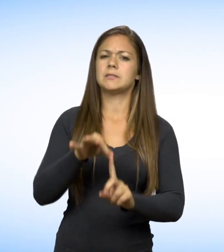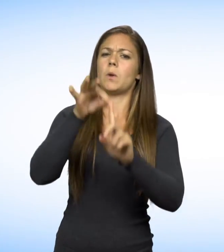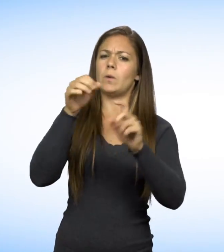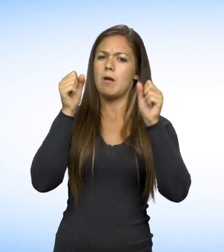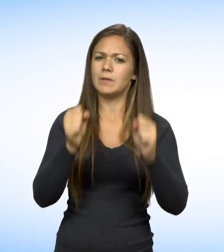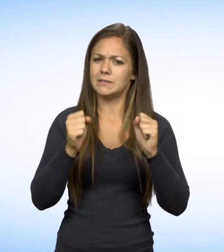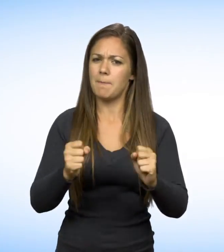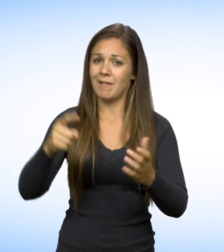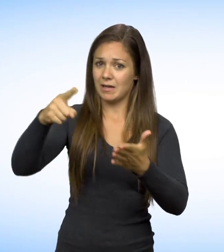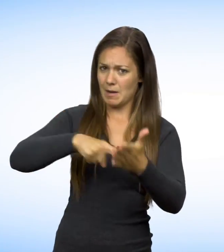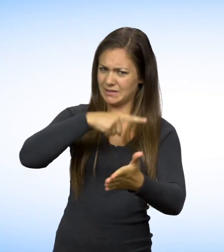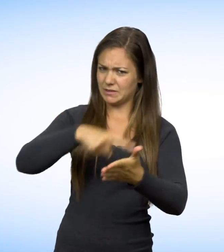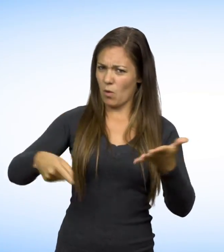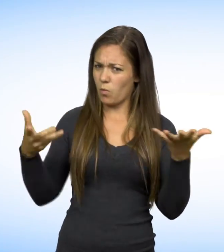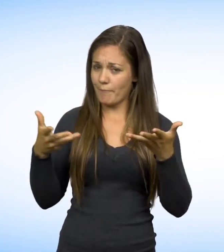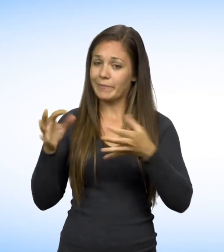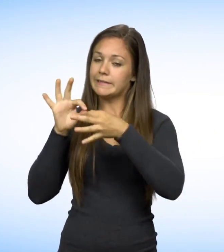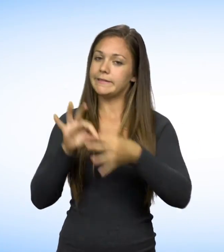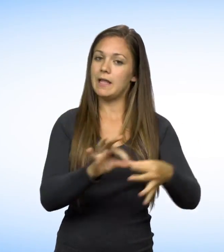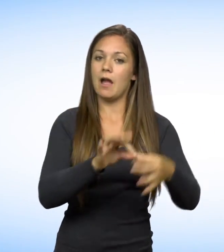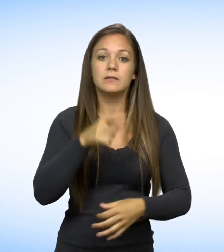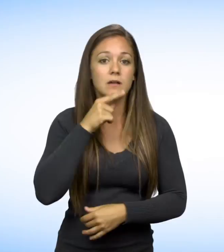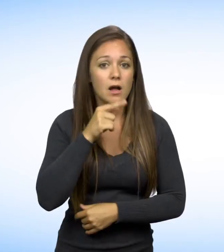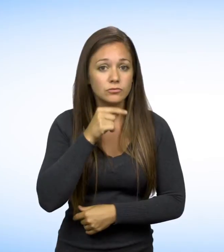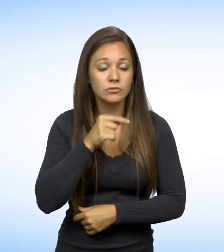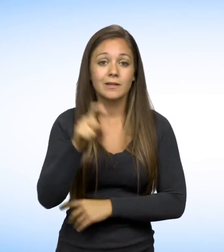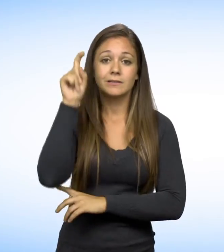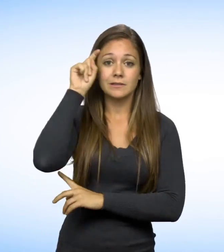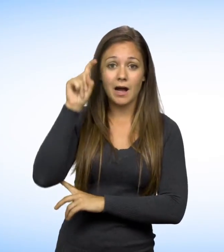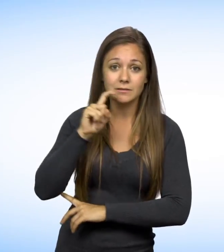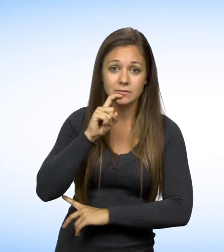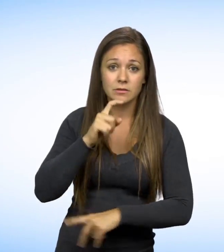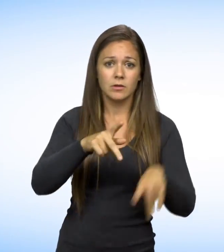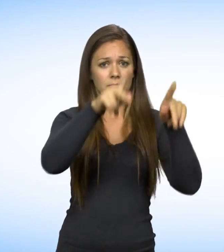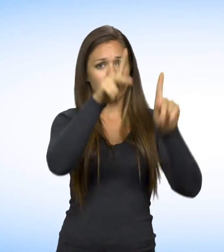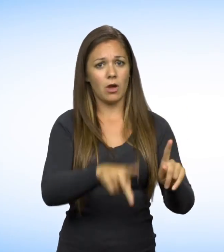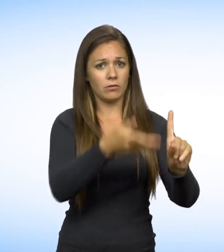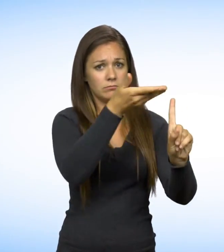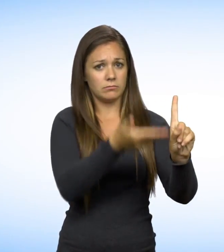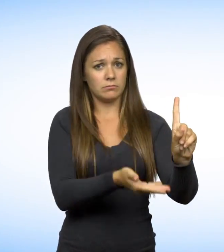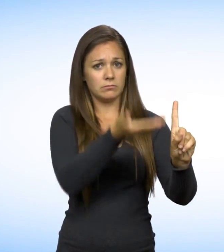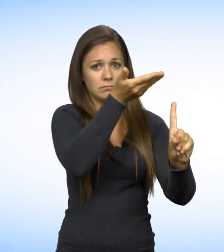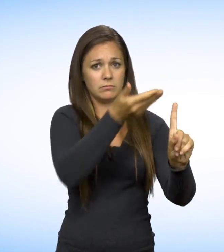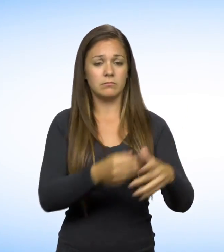Les exceptions possibles La discrimination fondée sur l'âge, le sexe